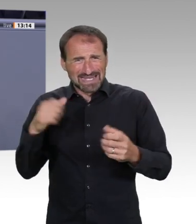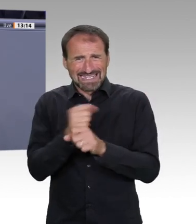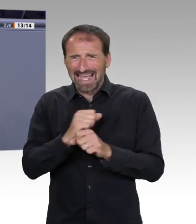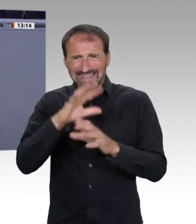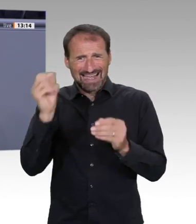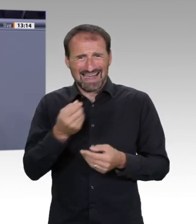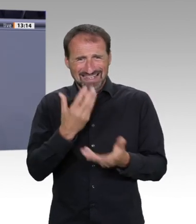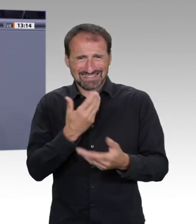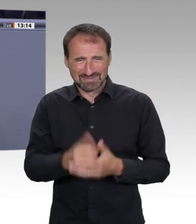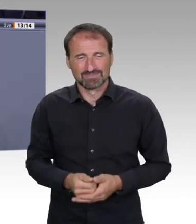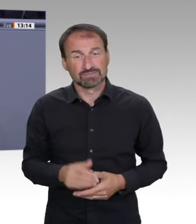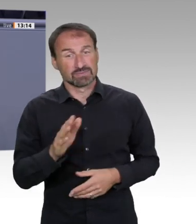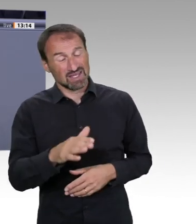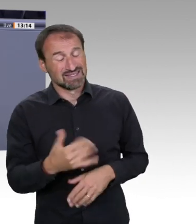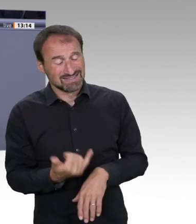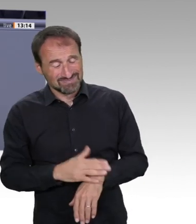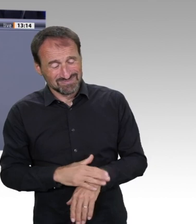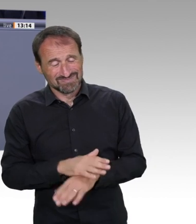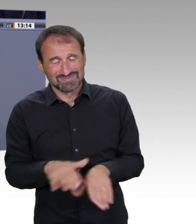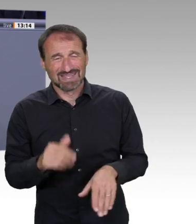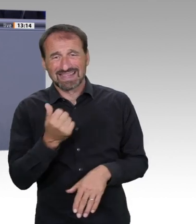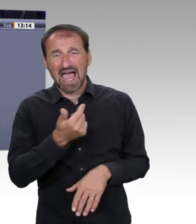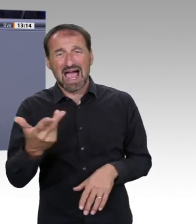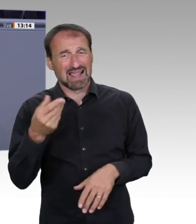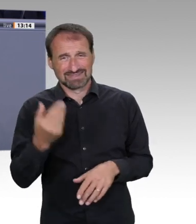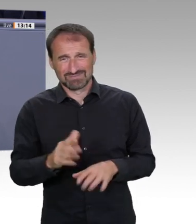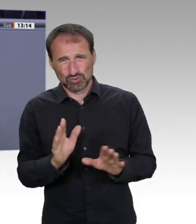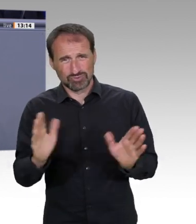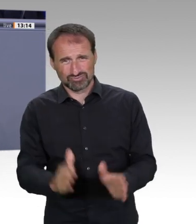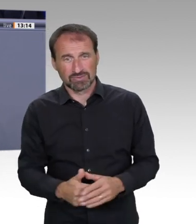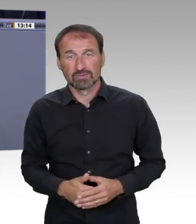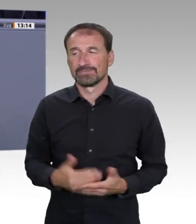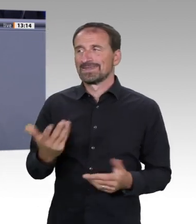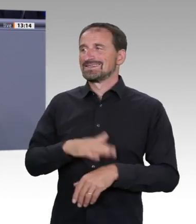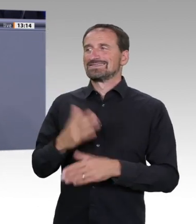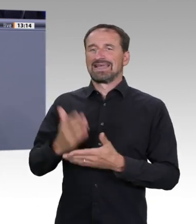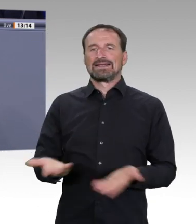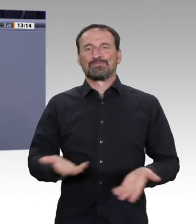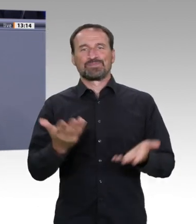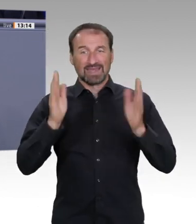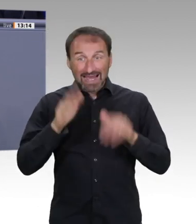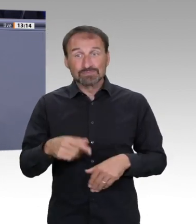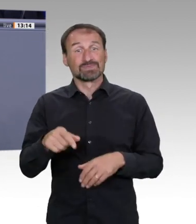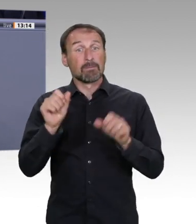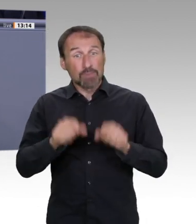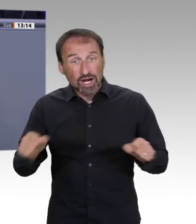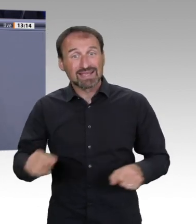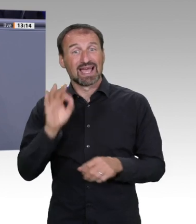Über 3,4 Milliarden Euro sind eingeplant, und das Geld wird nicht reichen. Dabei sollen sowohl die Betriebssysteme als auch die